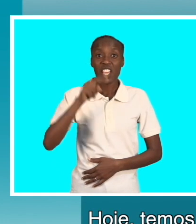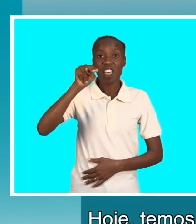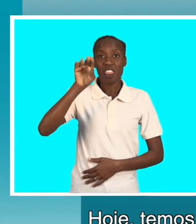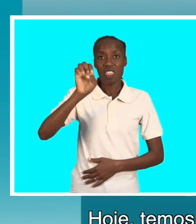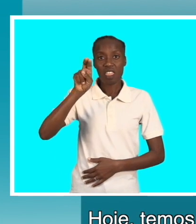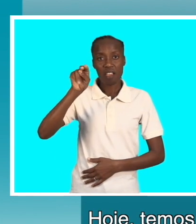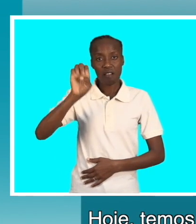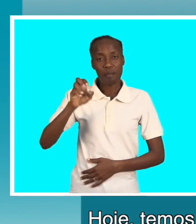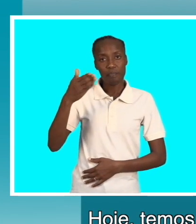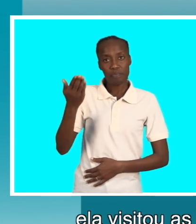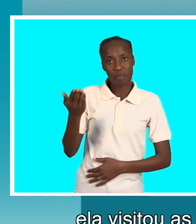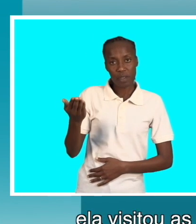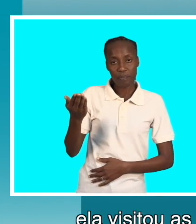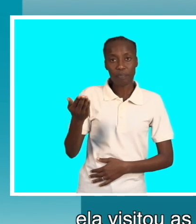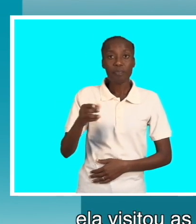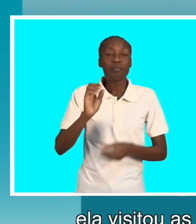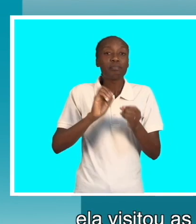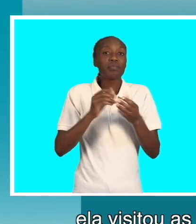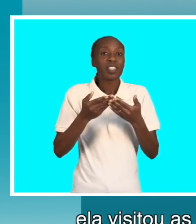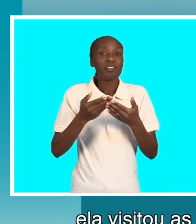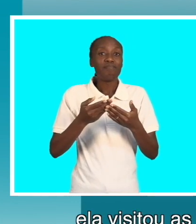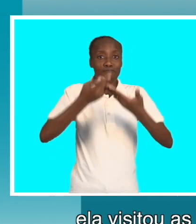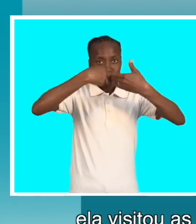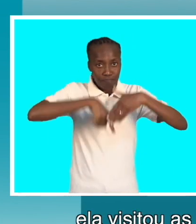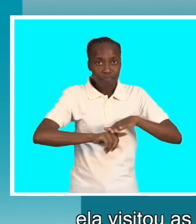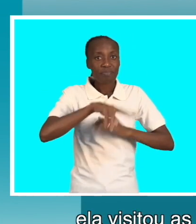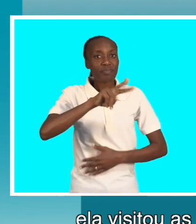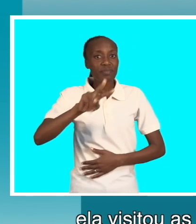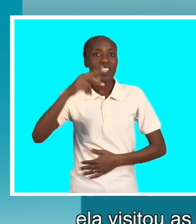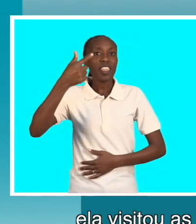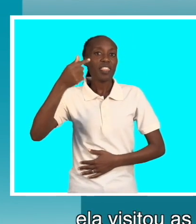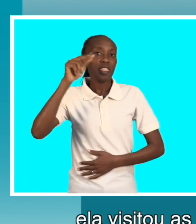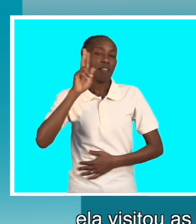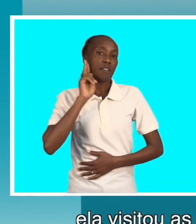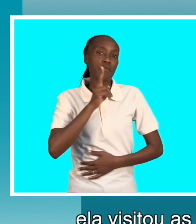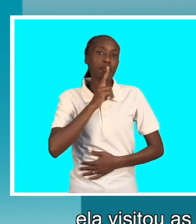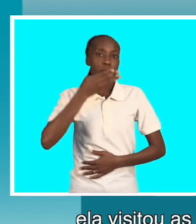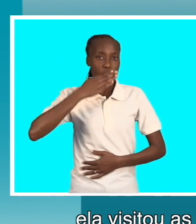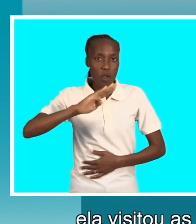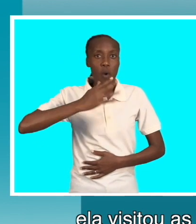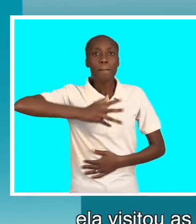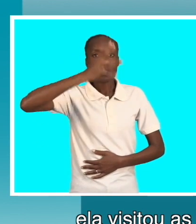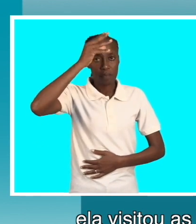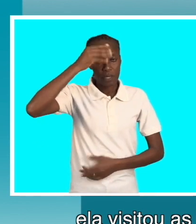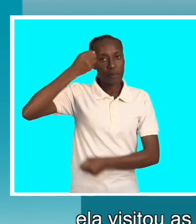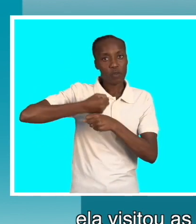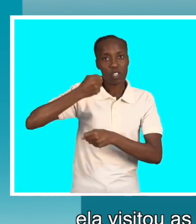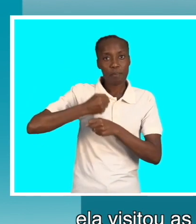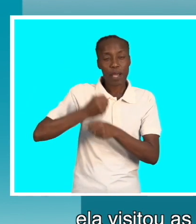Iwuj Emé, que ela visitou nas trações da TV Surdo, para melhor